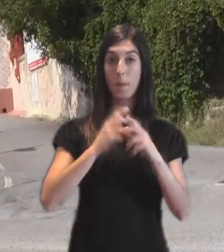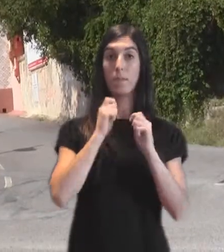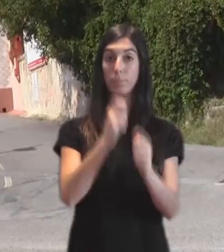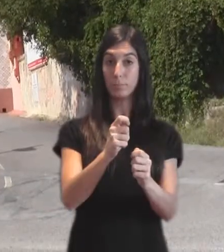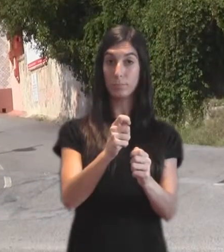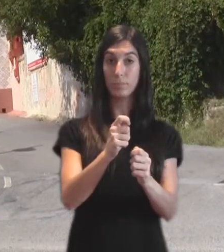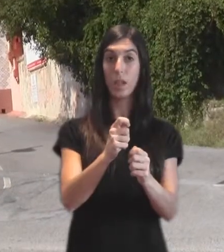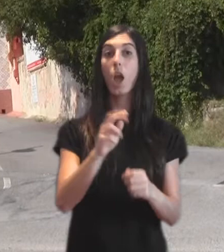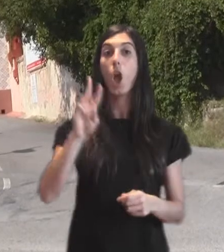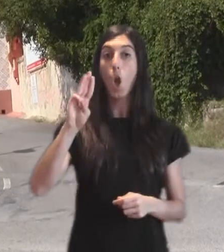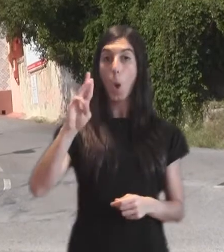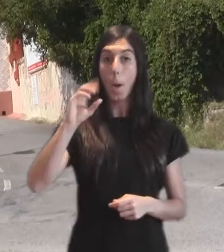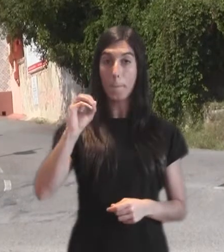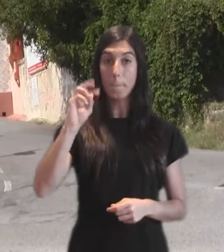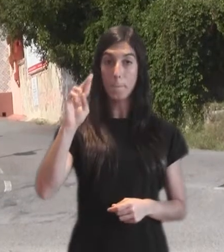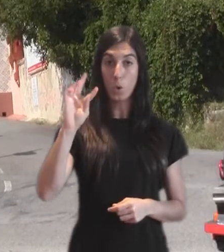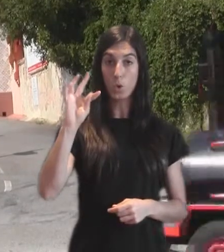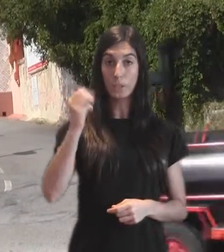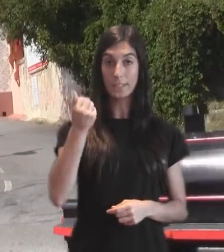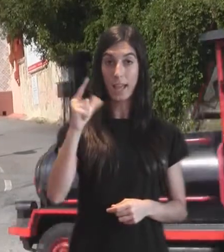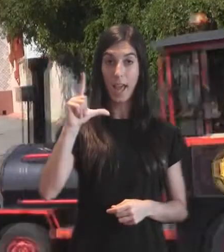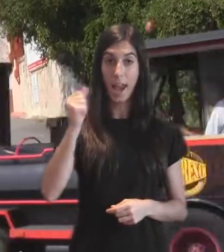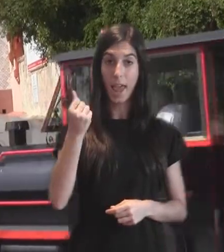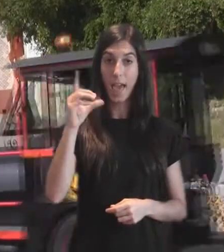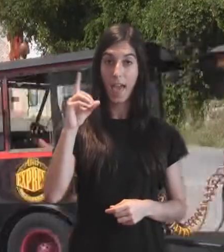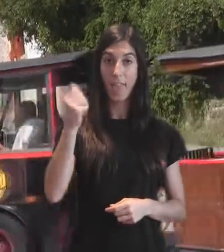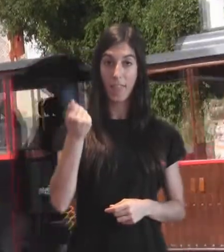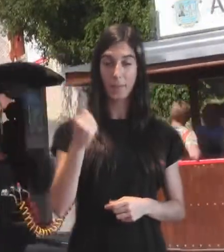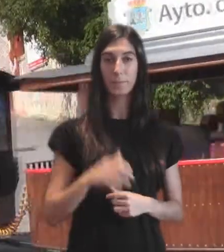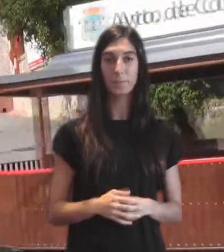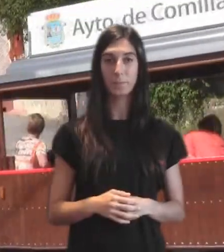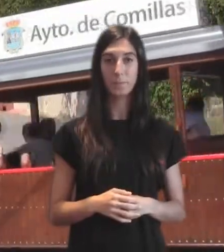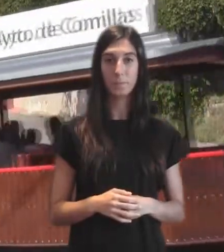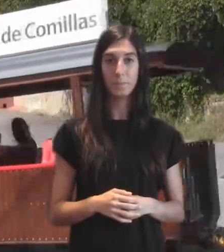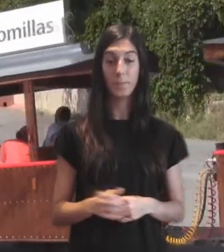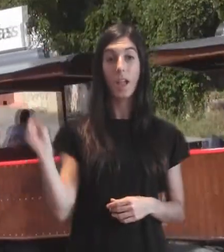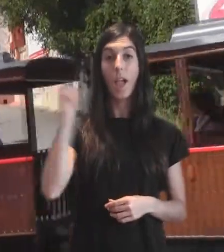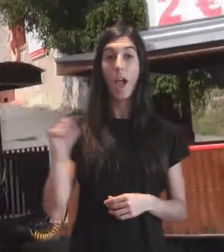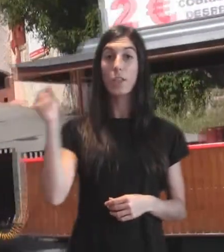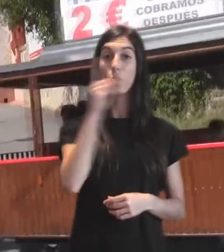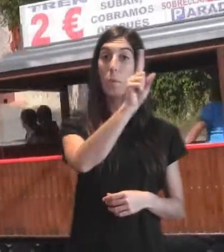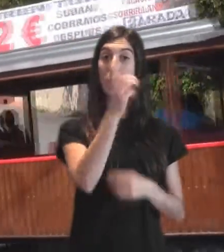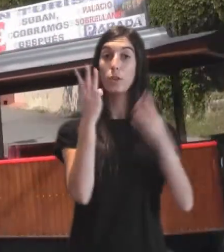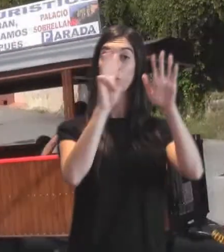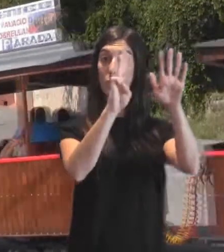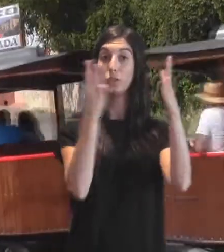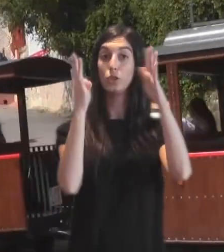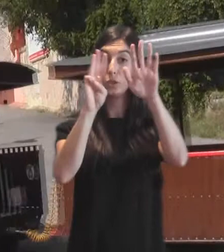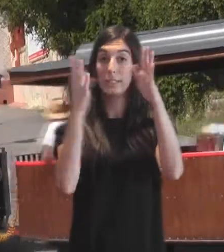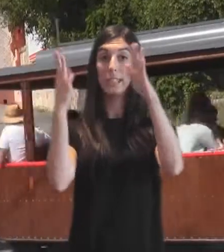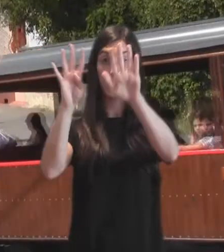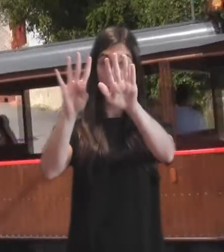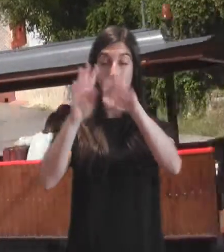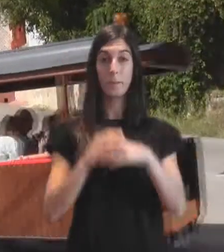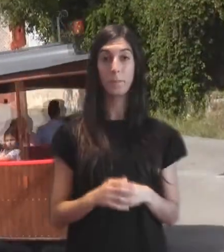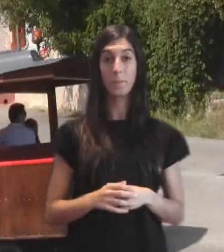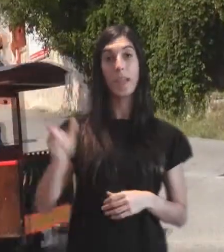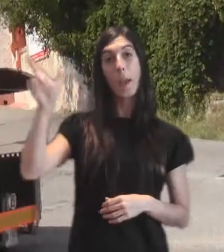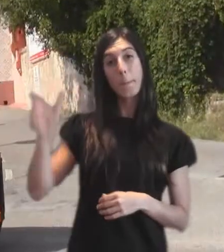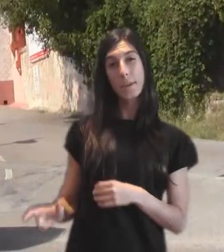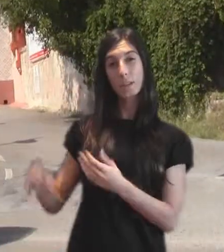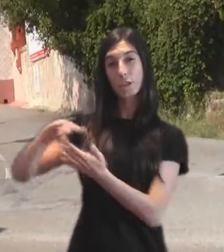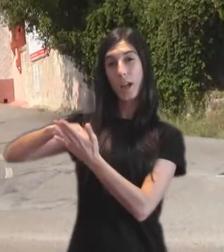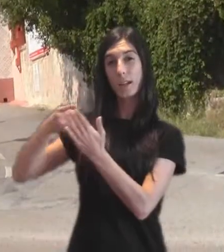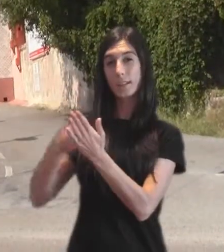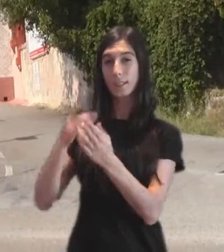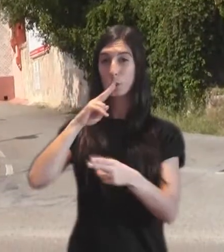La puerta, conocida popularmente en comillas como portalada, fue diseñada en 1889 por el arquitecto catalán